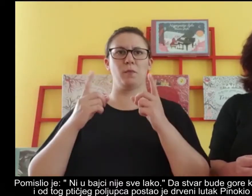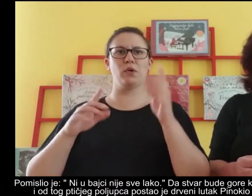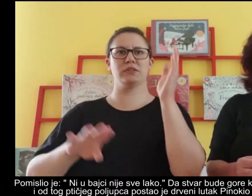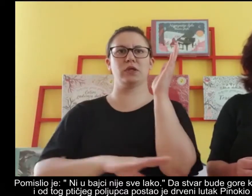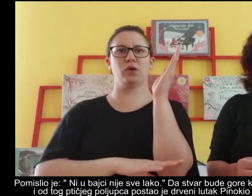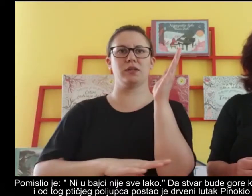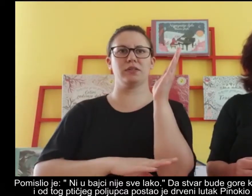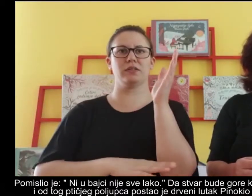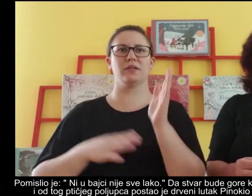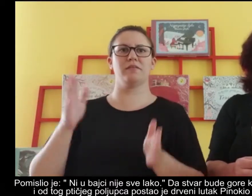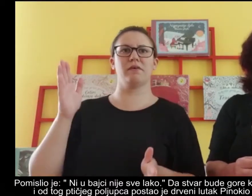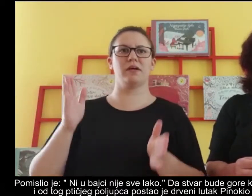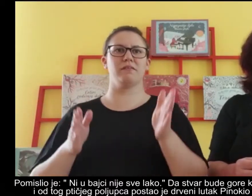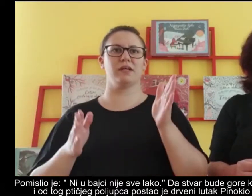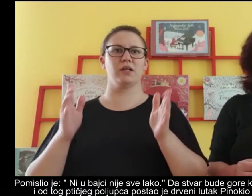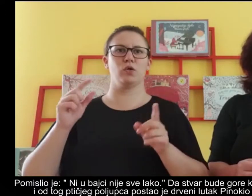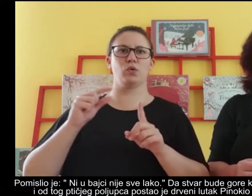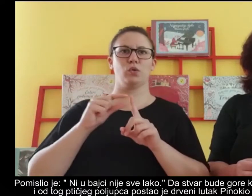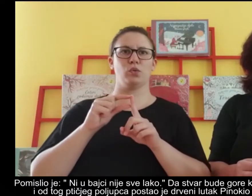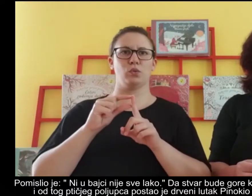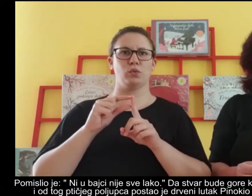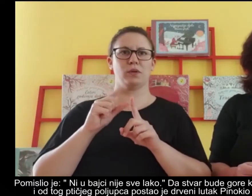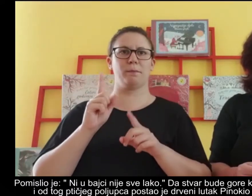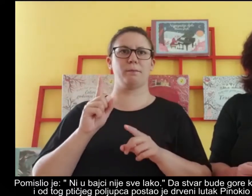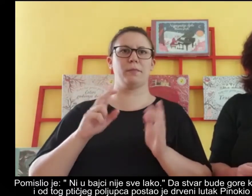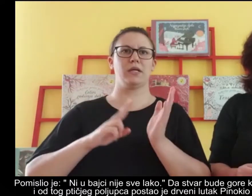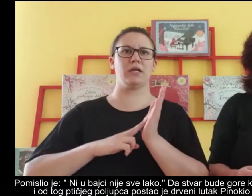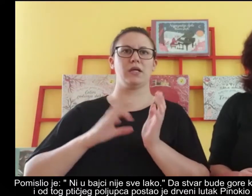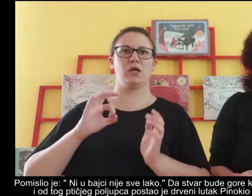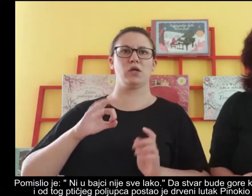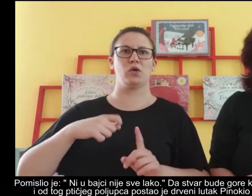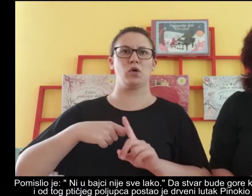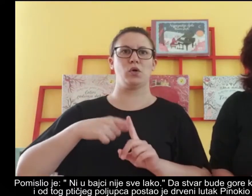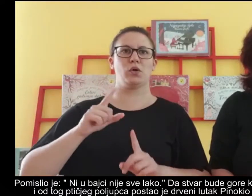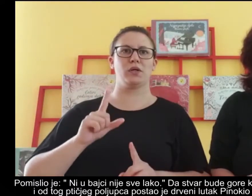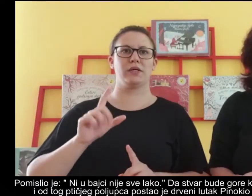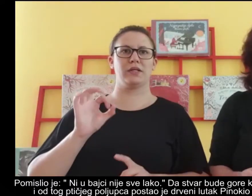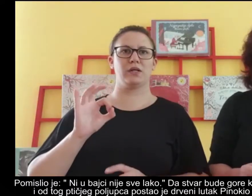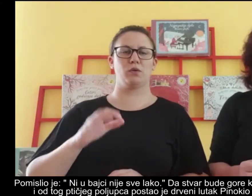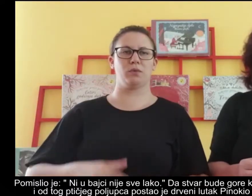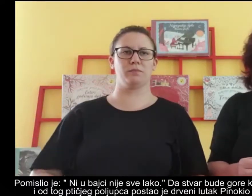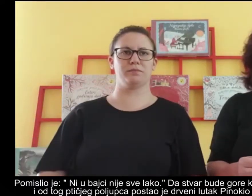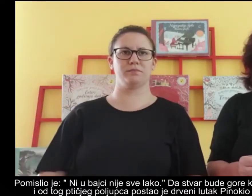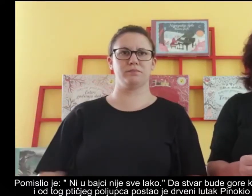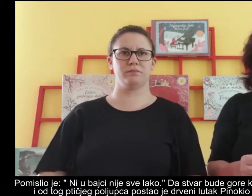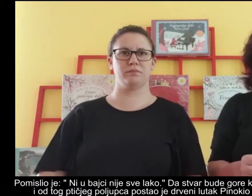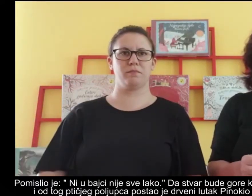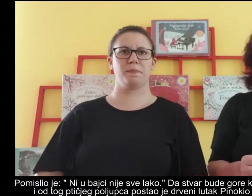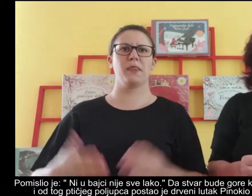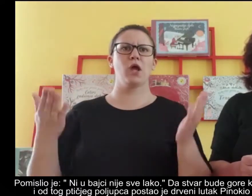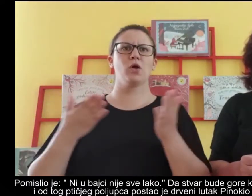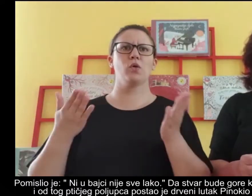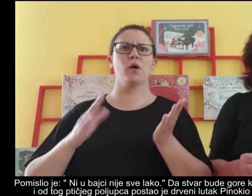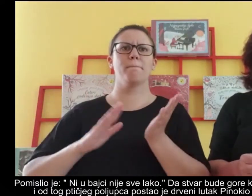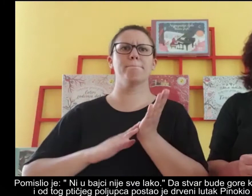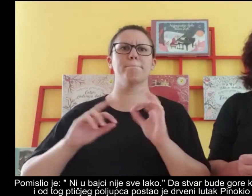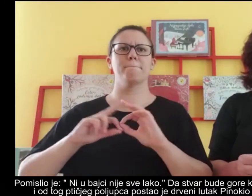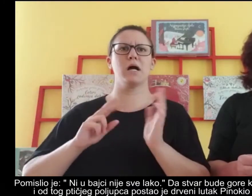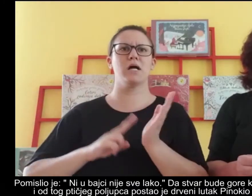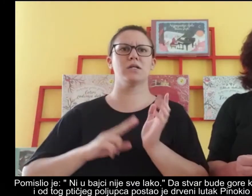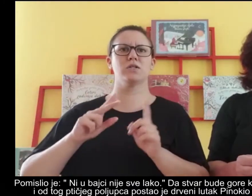postao je drveni lutak Pinokio. Kojim je